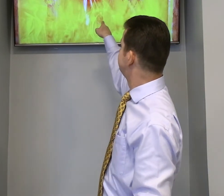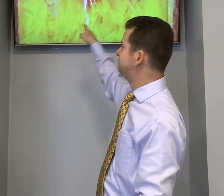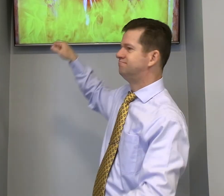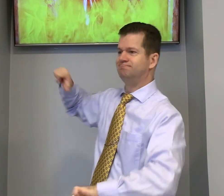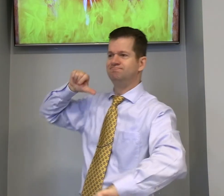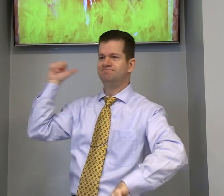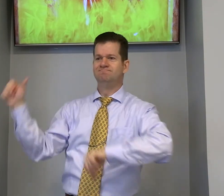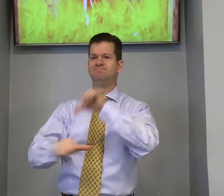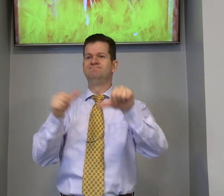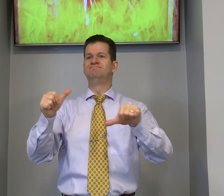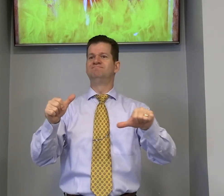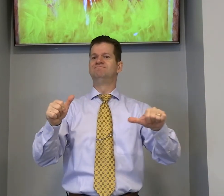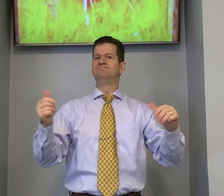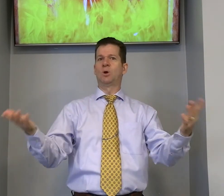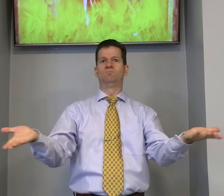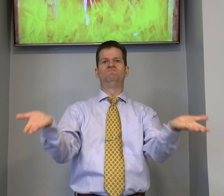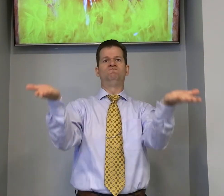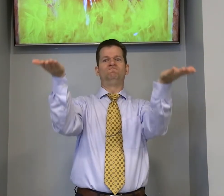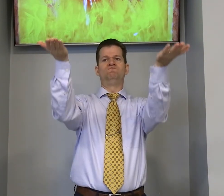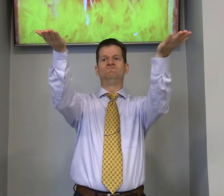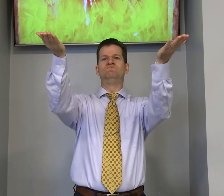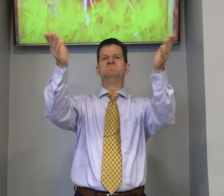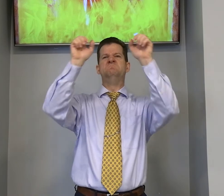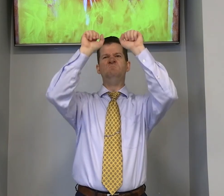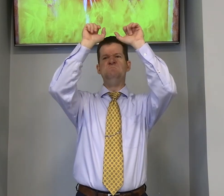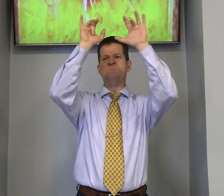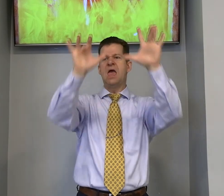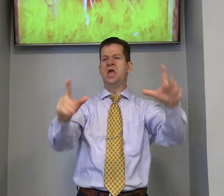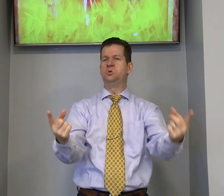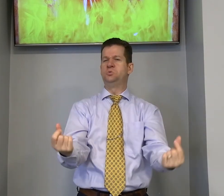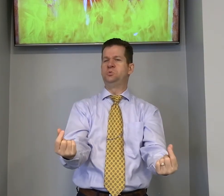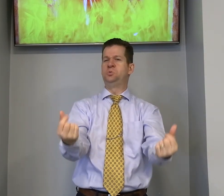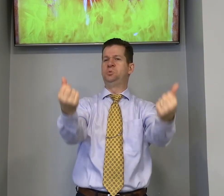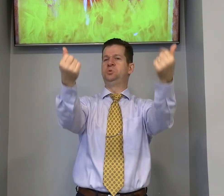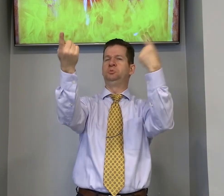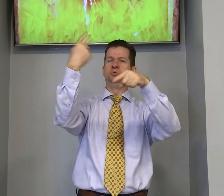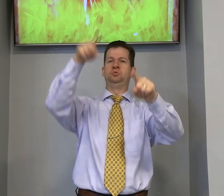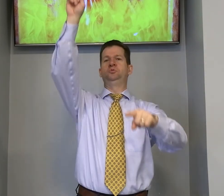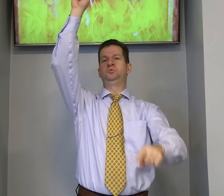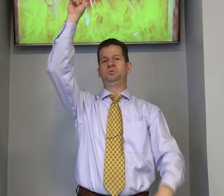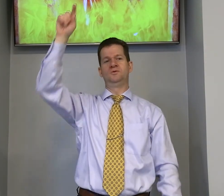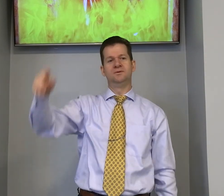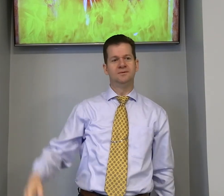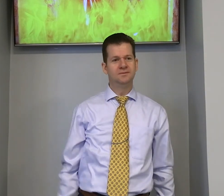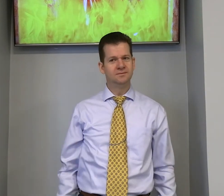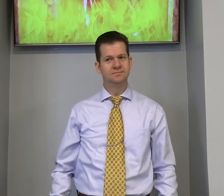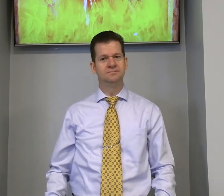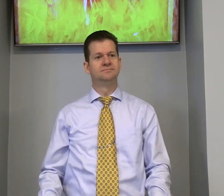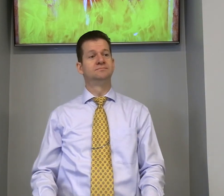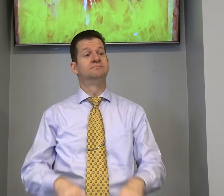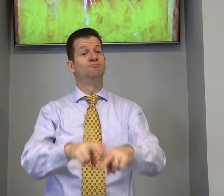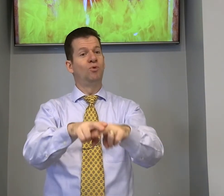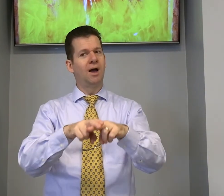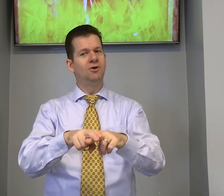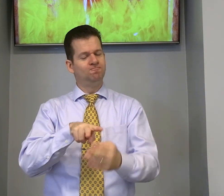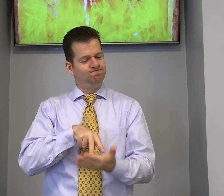sair igual ouro Deus elevou esses três homens e deu